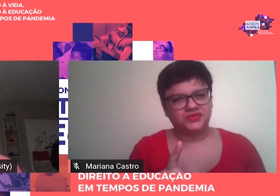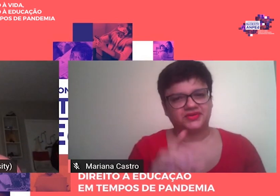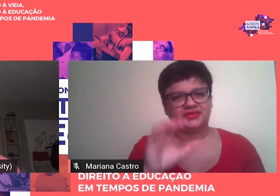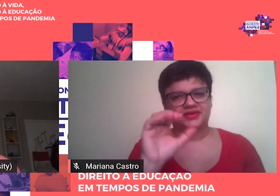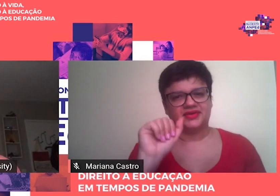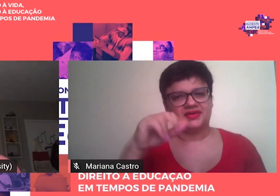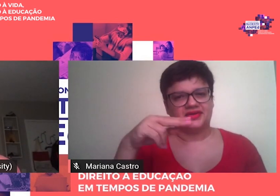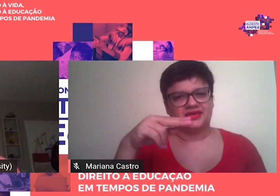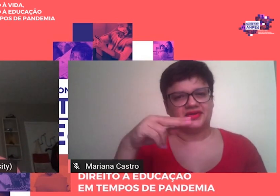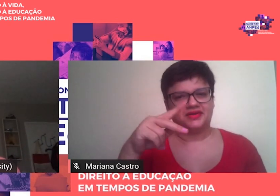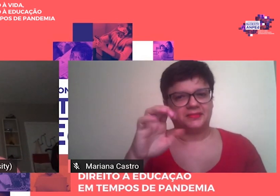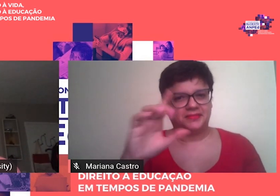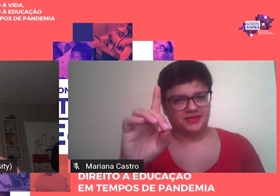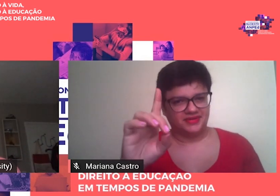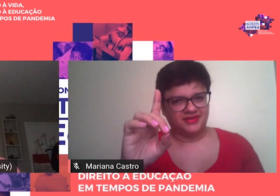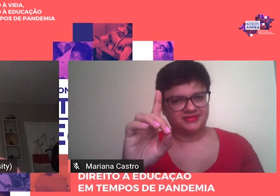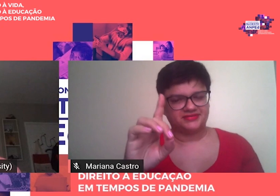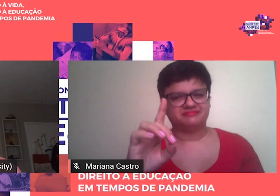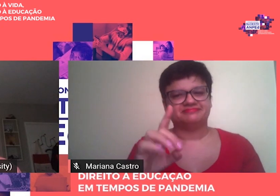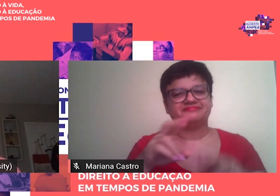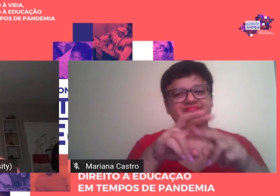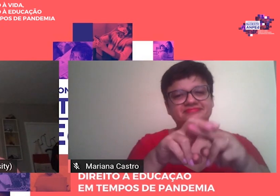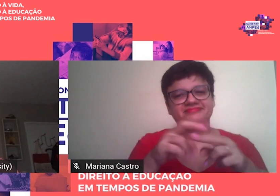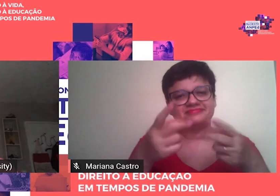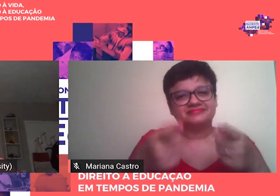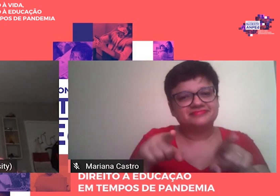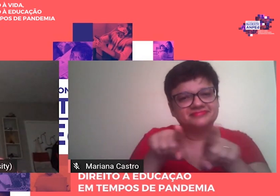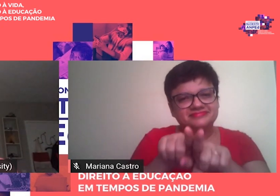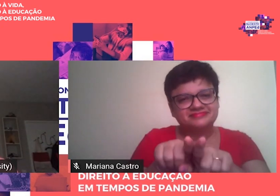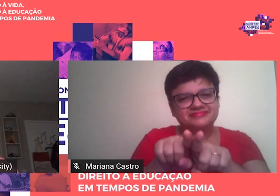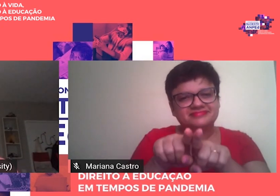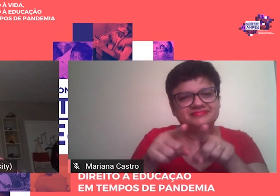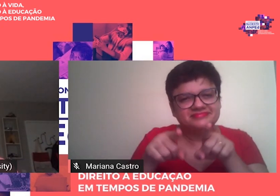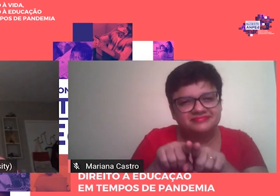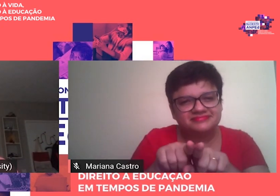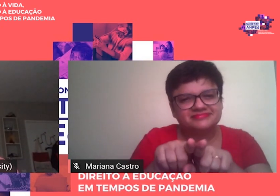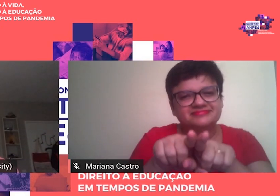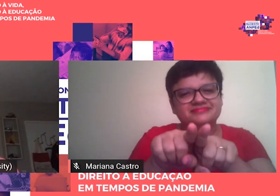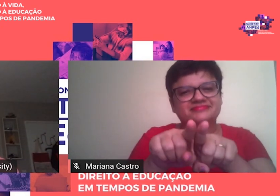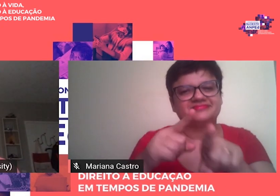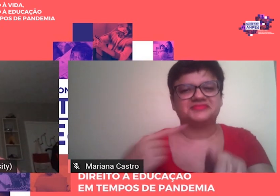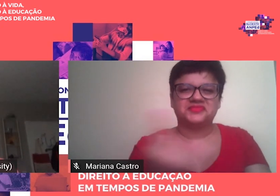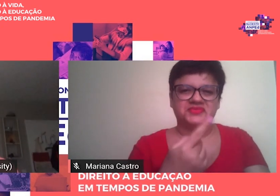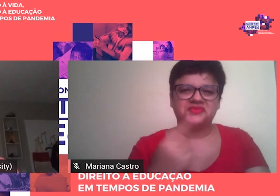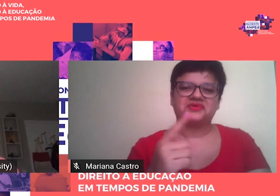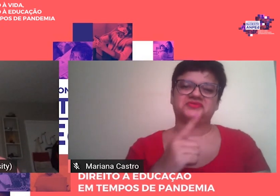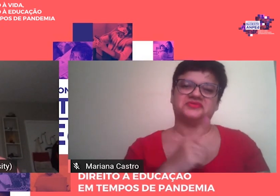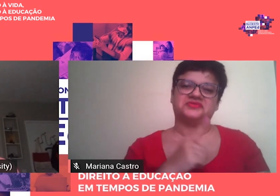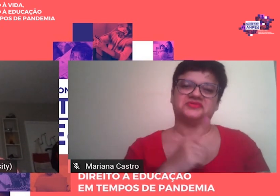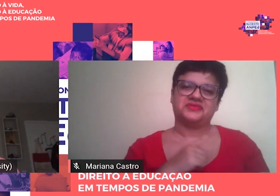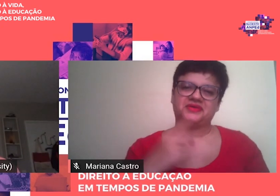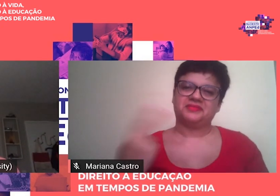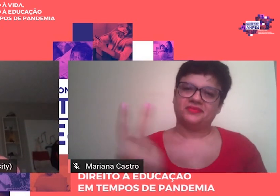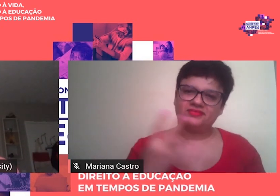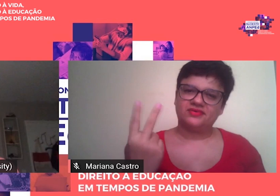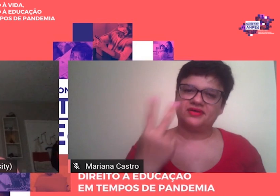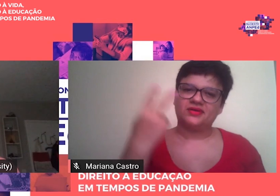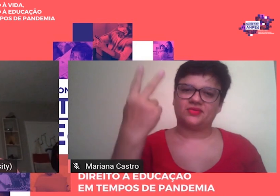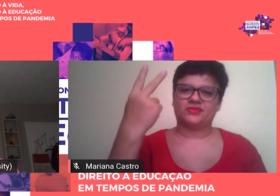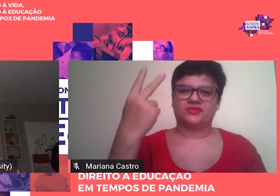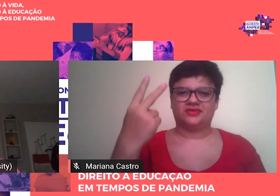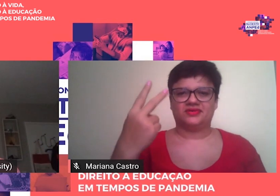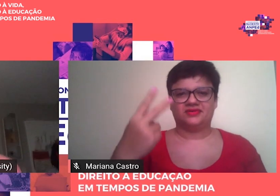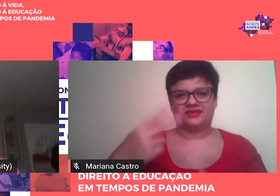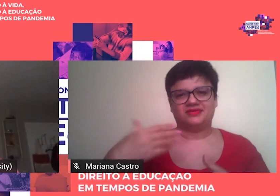pela parceria e este caminhar conjunto que a gente tem para valorizar a produção dos livros